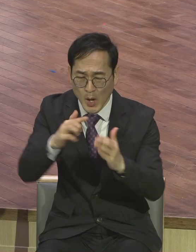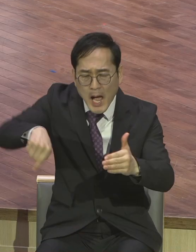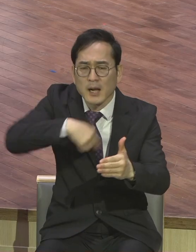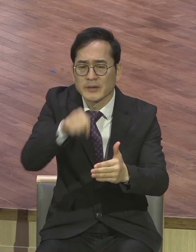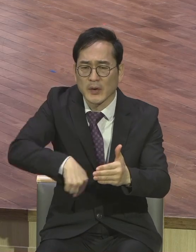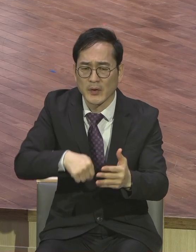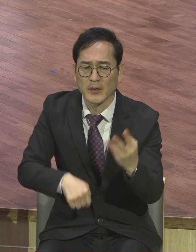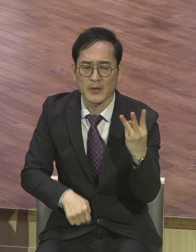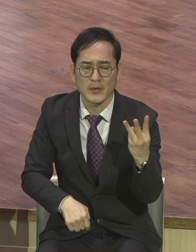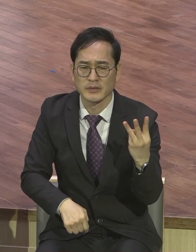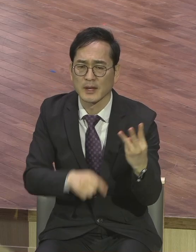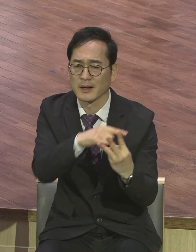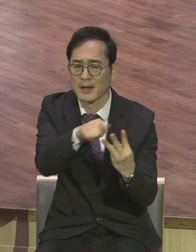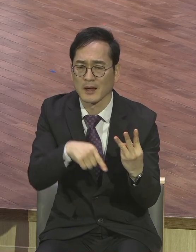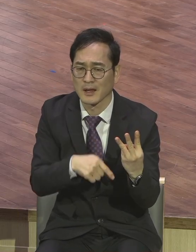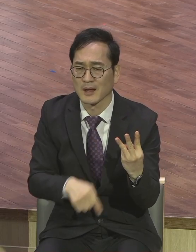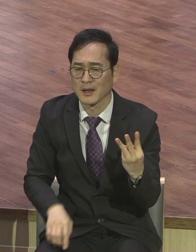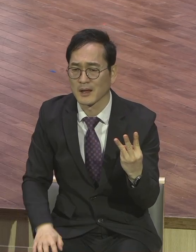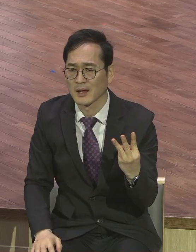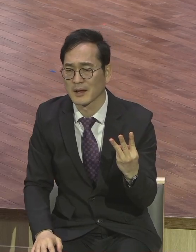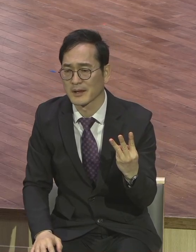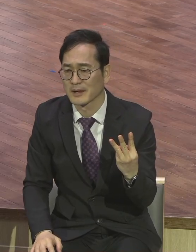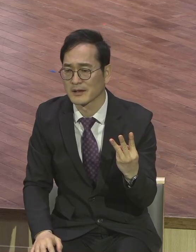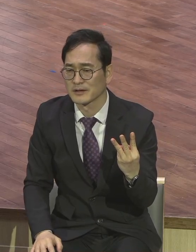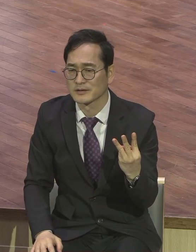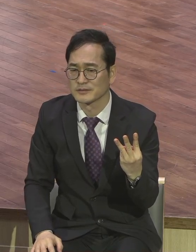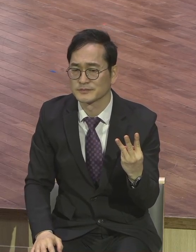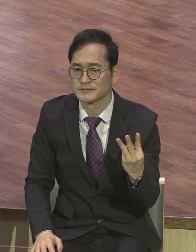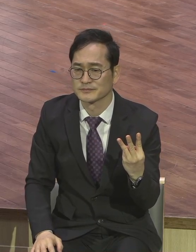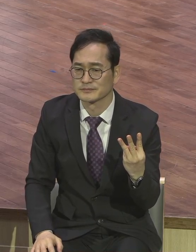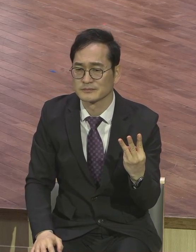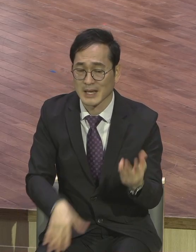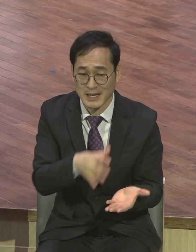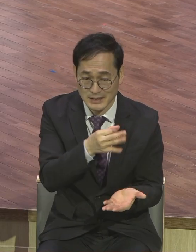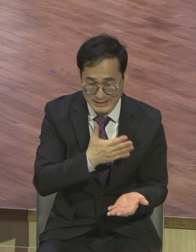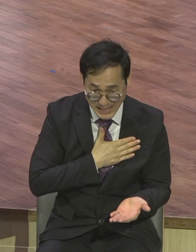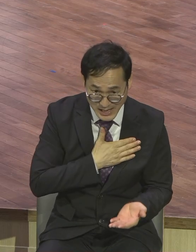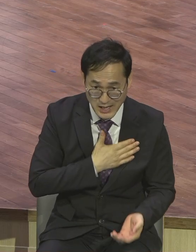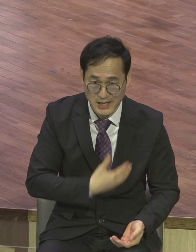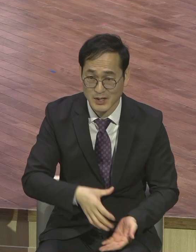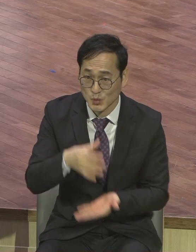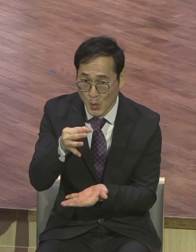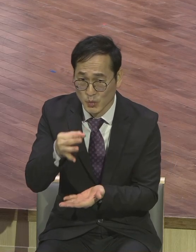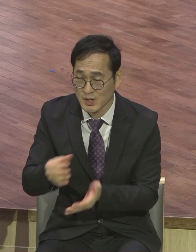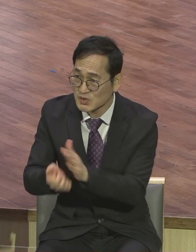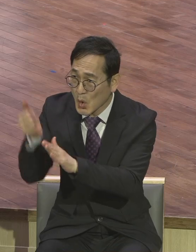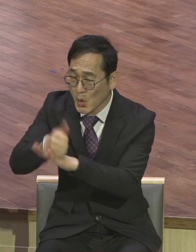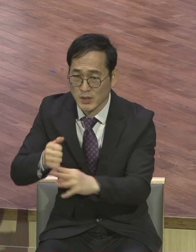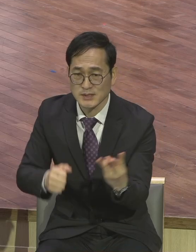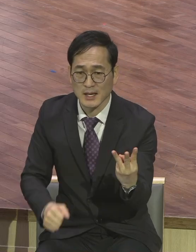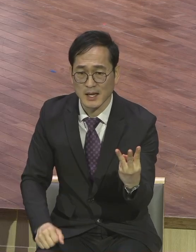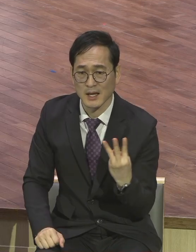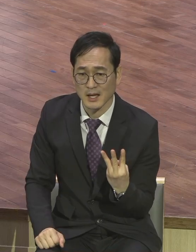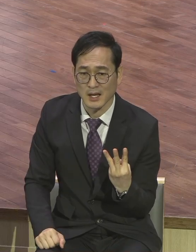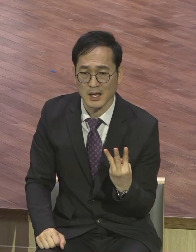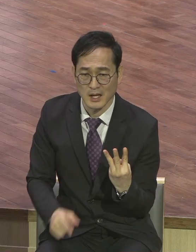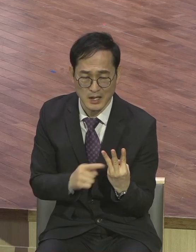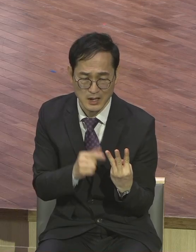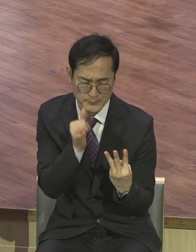하나님과 안 맞아 이걸 뭐라 그래요? 육체를 위하여 심는 자 육체를 육체를